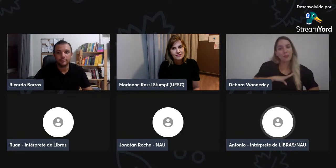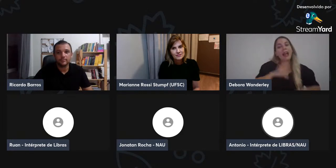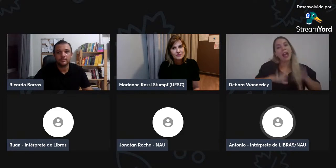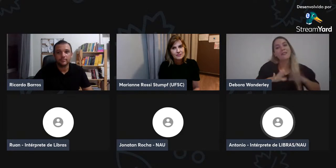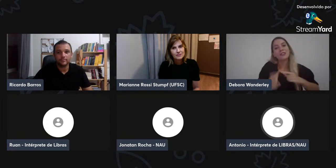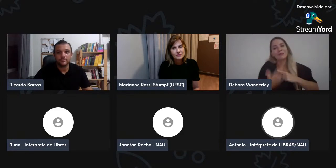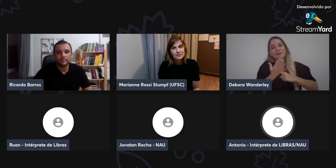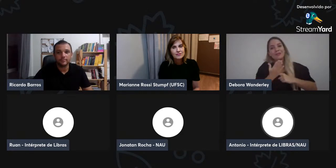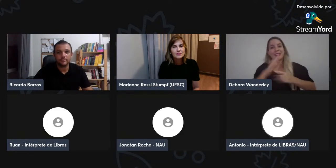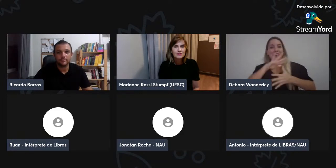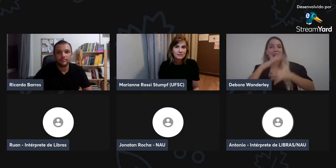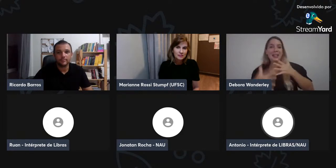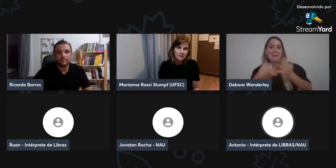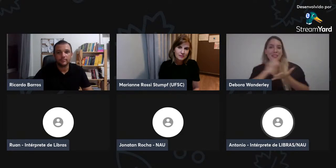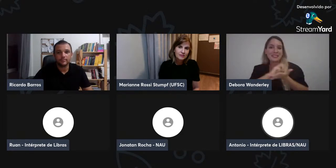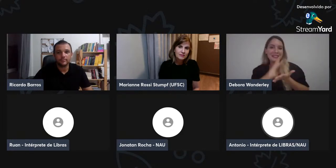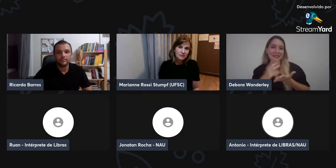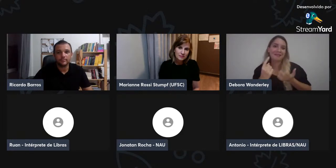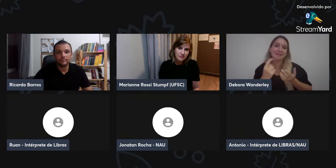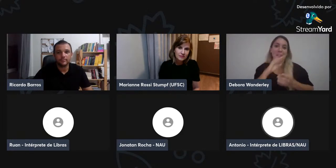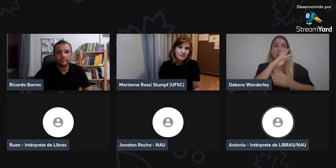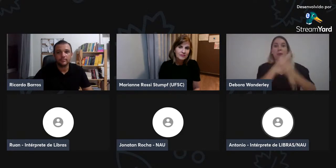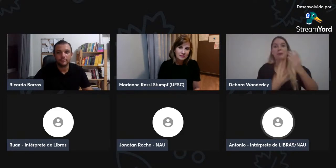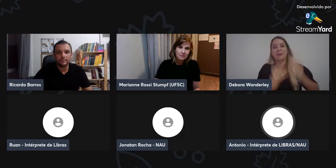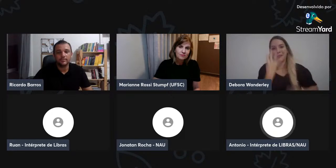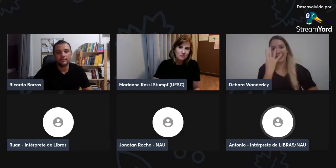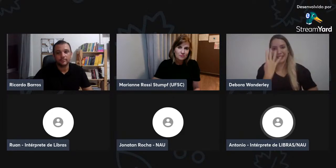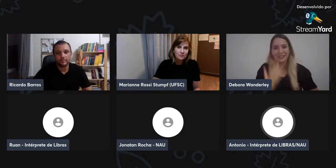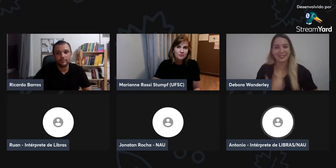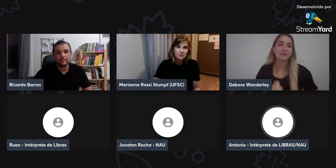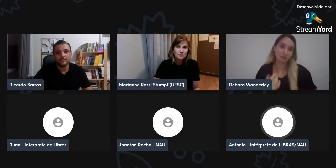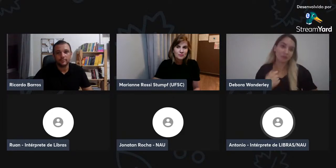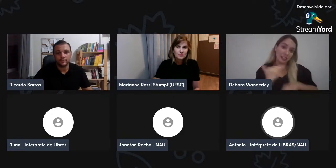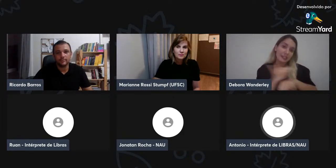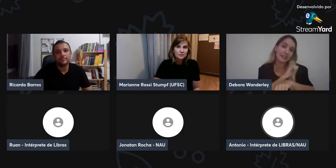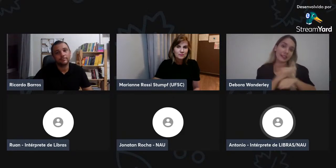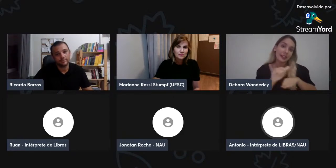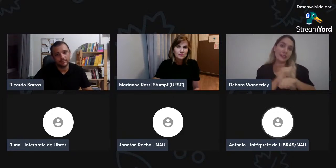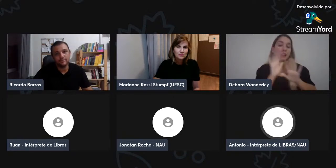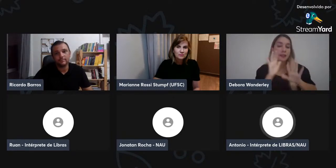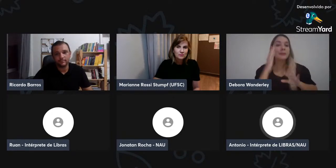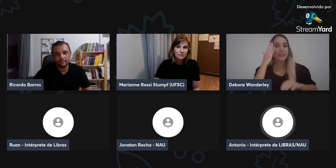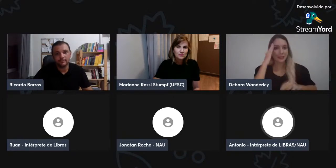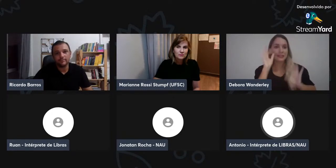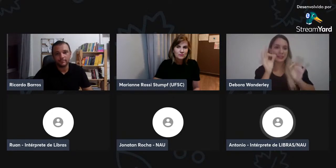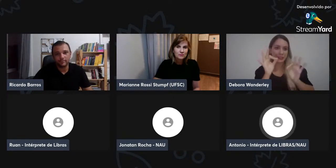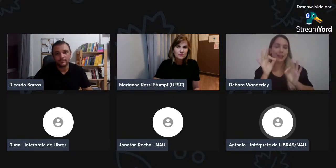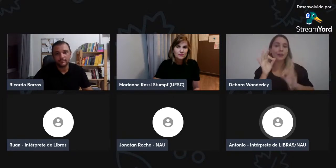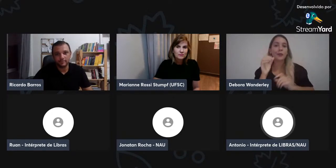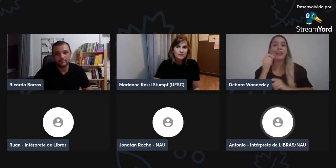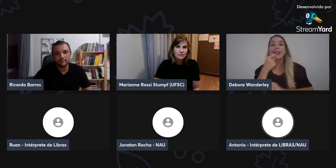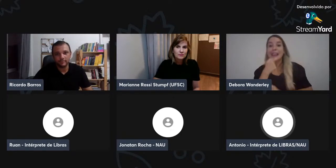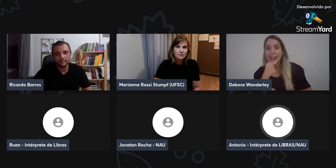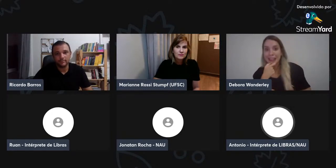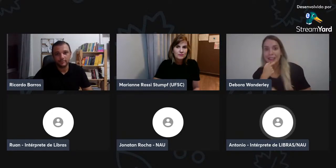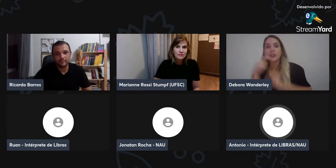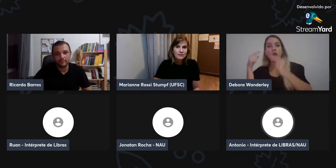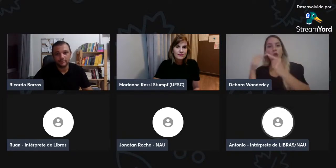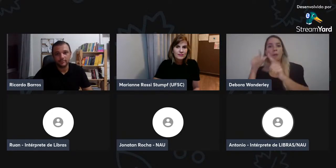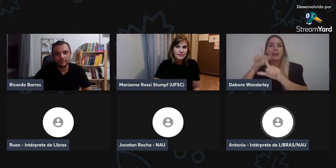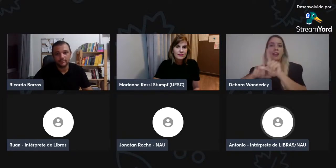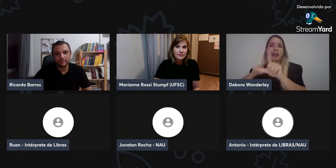mas ele tem que saber, por exemplo, português também, para ter essa complementação, língua de sinais também, então, seria mais ou menos, uns cinco